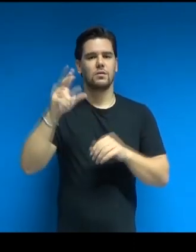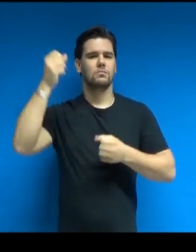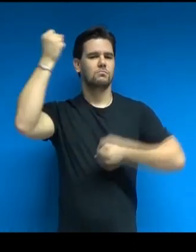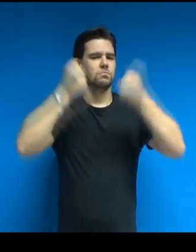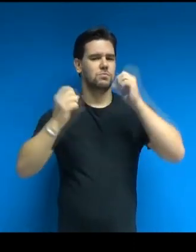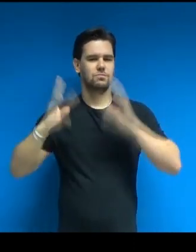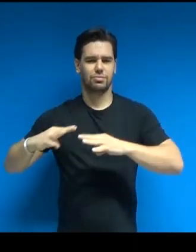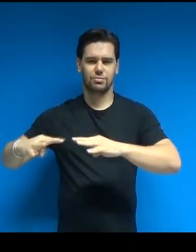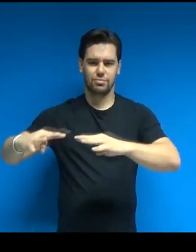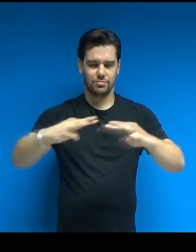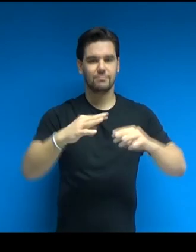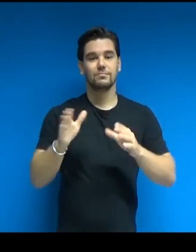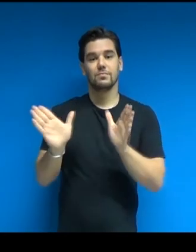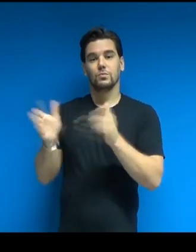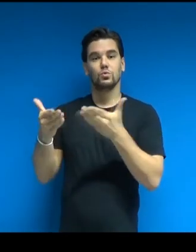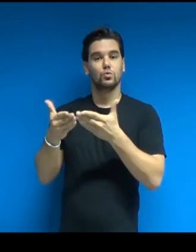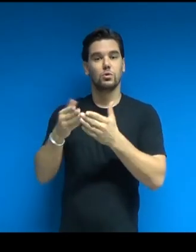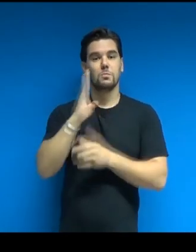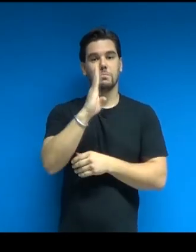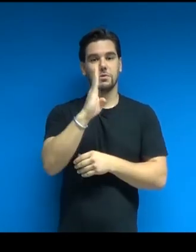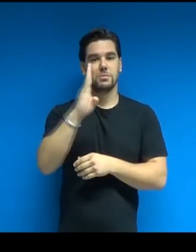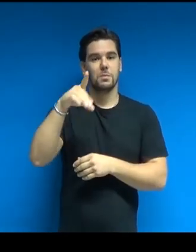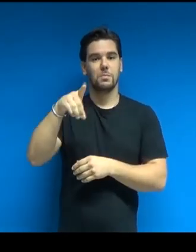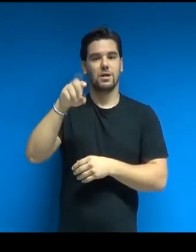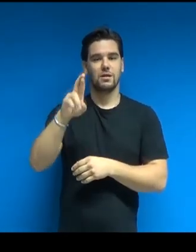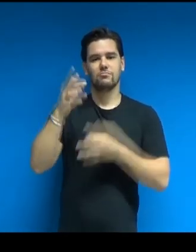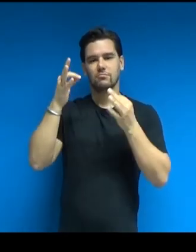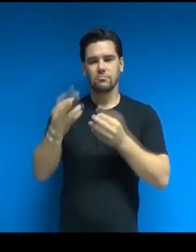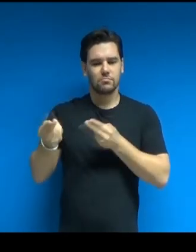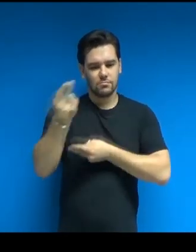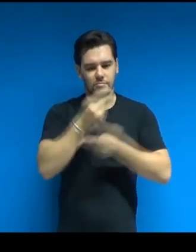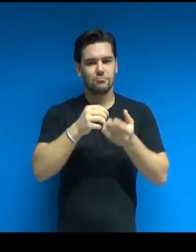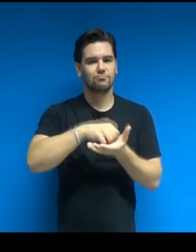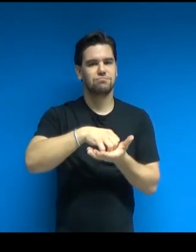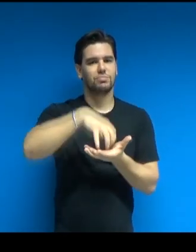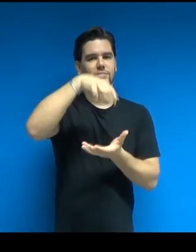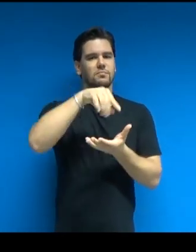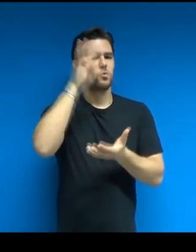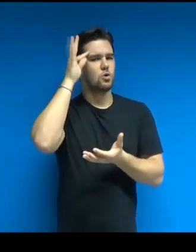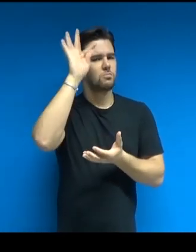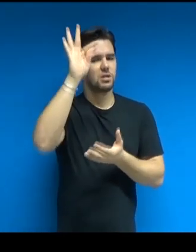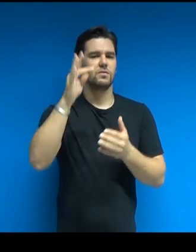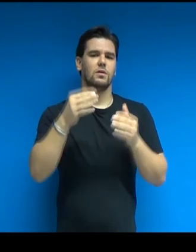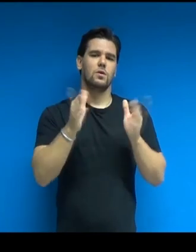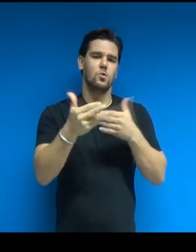Lo studio BBPR iniziò la sua progettazione all'inizio degli anni 50,